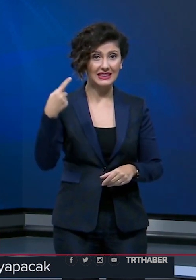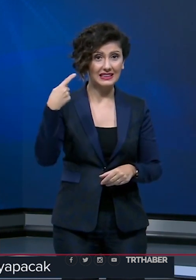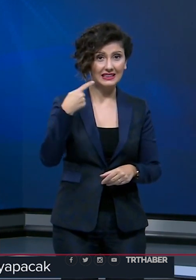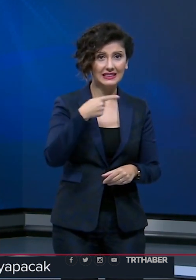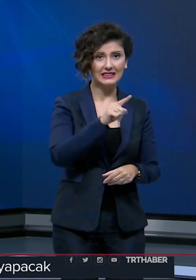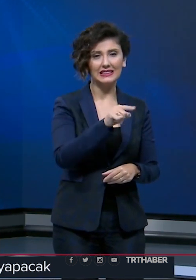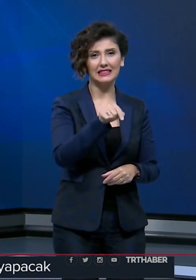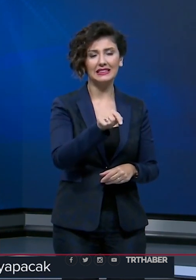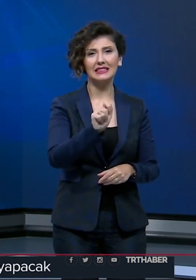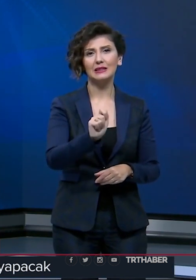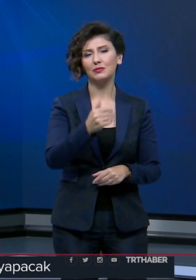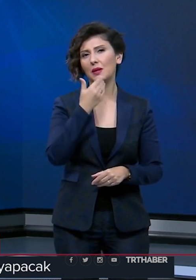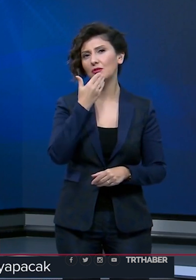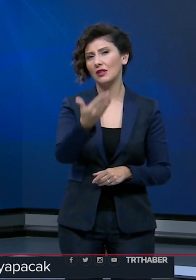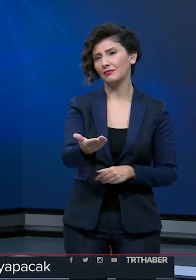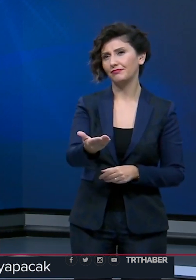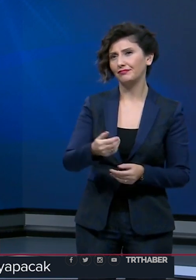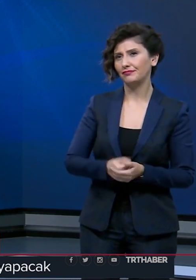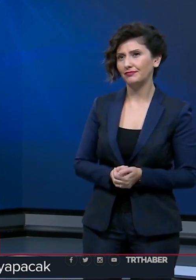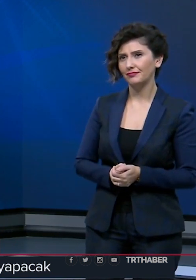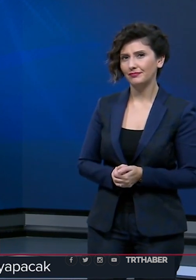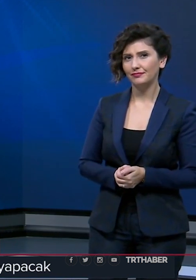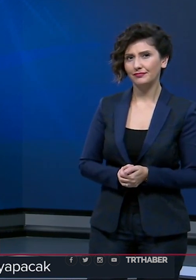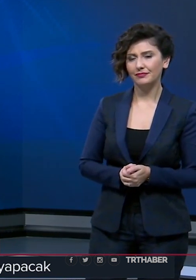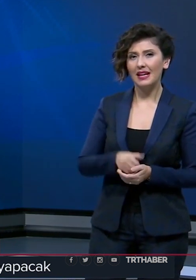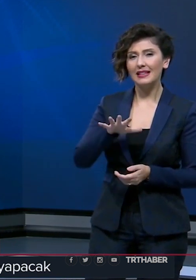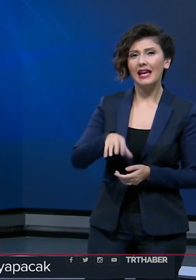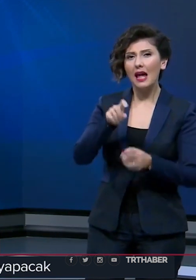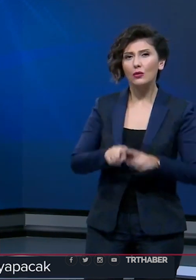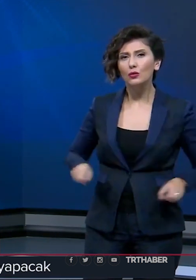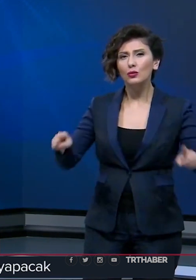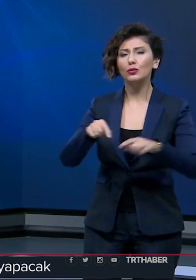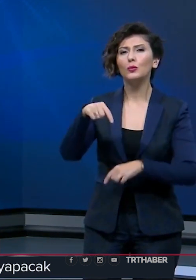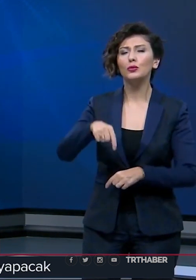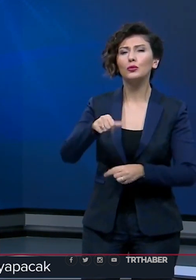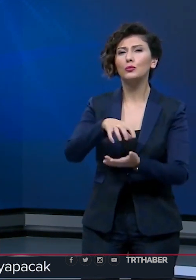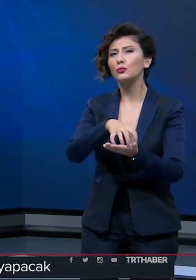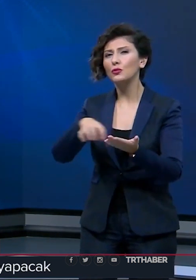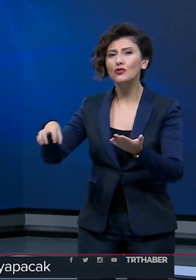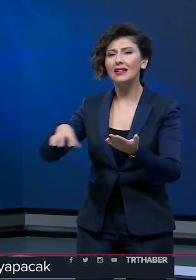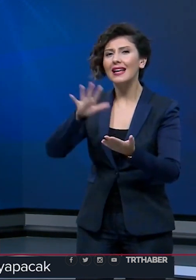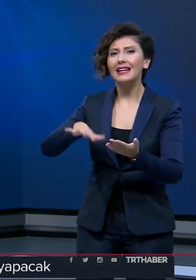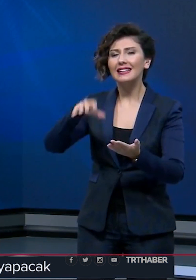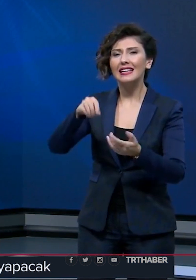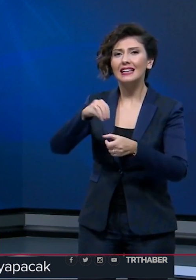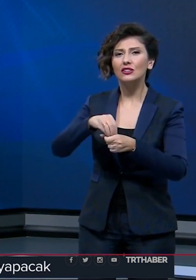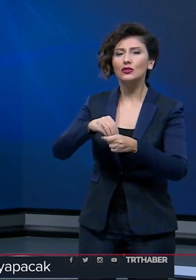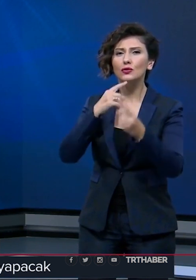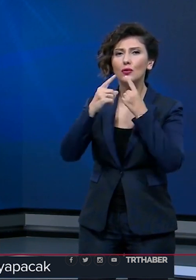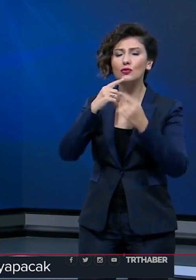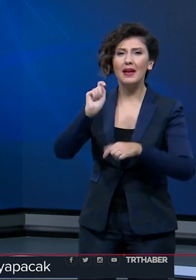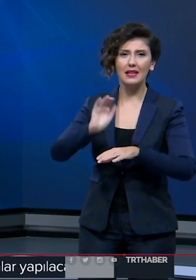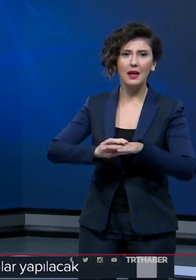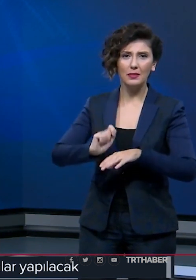Başkanı Binali Yıldırım yönetecek. Genel Kurulu'da bugün bütçenin geneli üzerinde